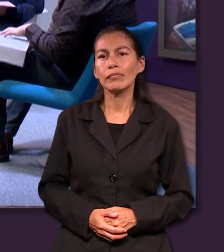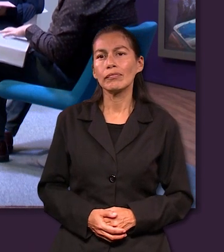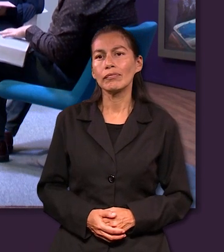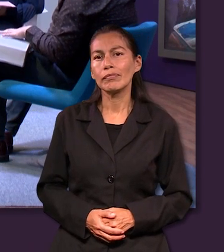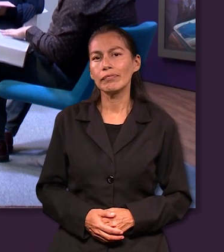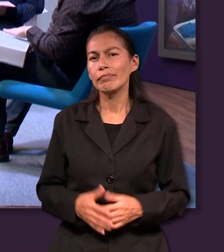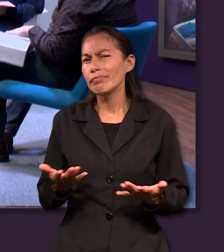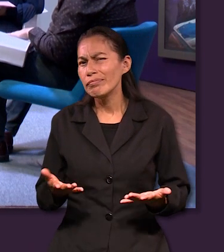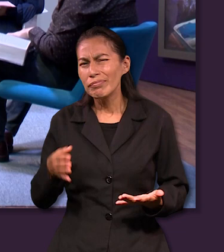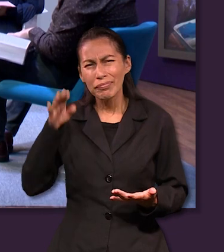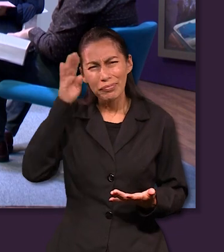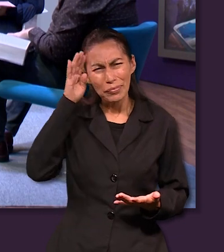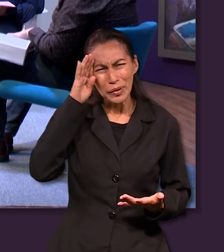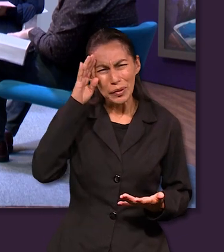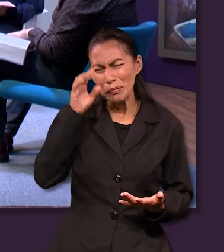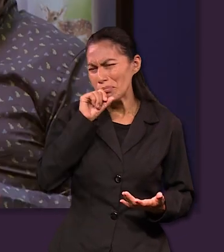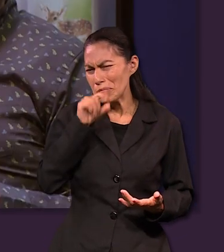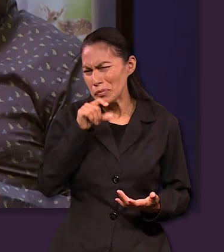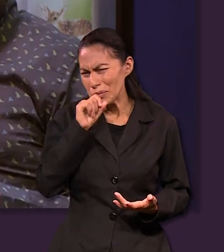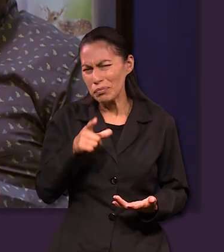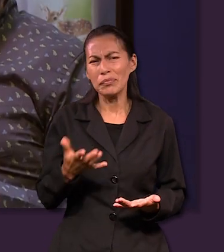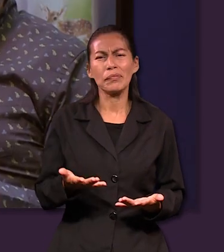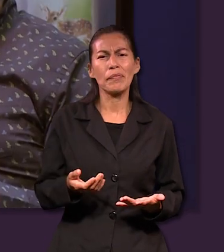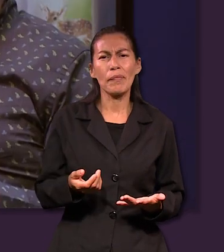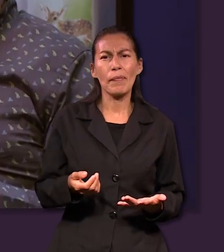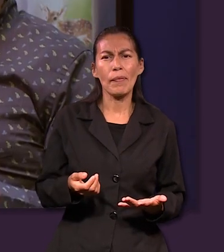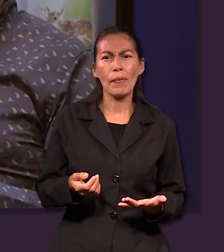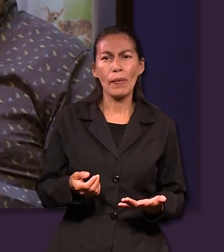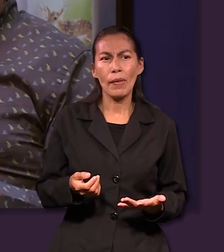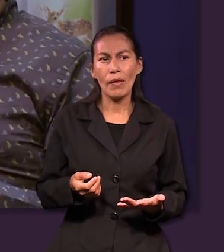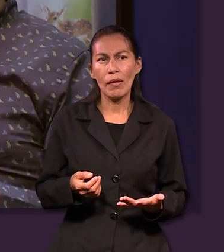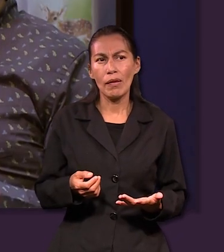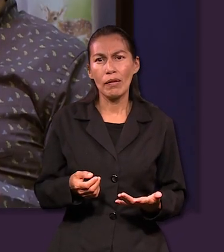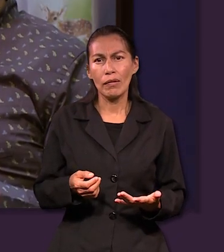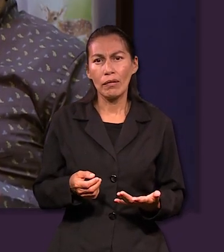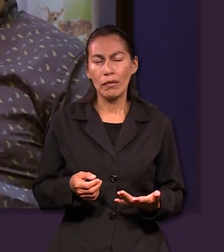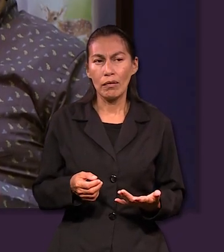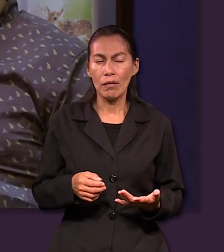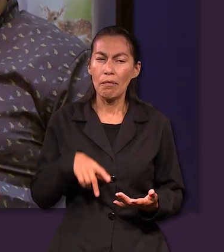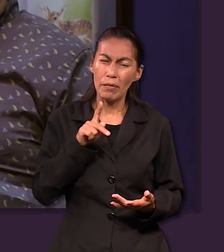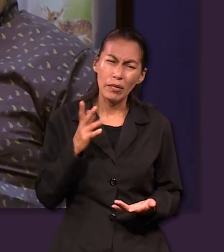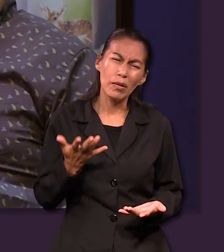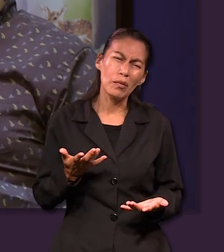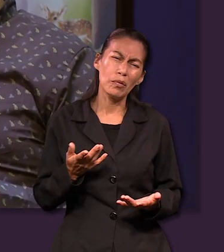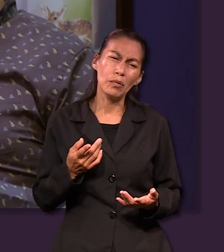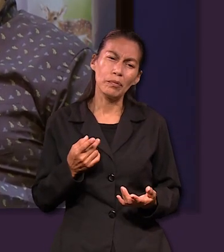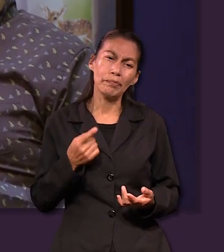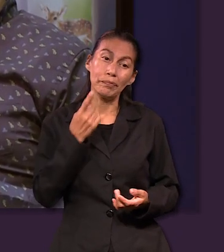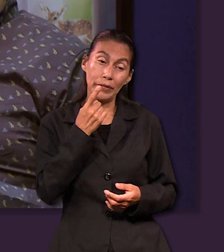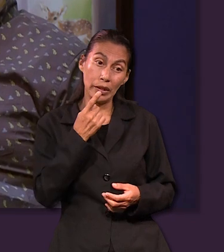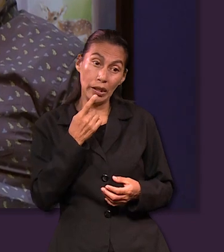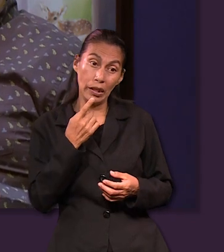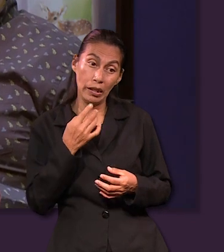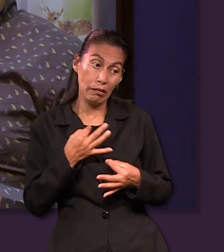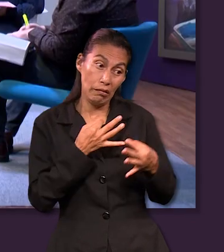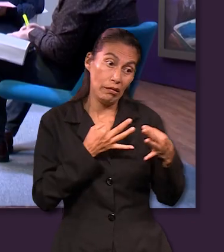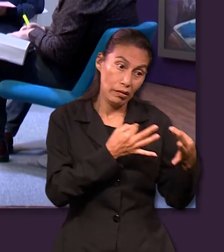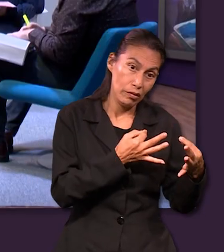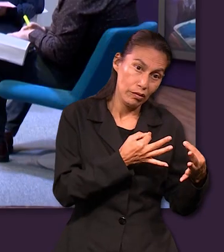las a lo mejor en fondo serían las mismas o tendrían la misma pues el mismo origen pero yo creo que una de